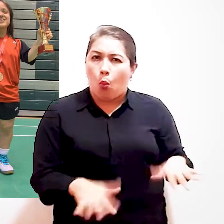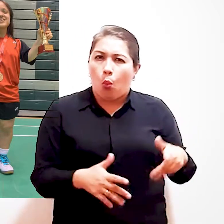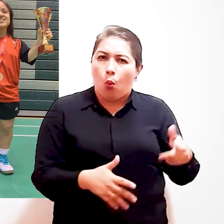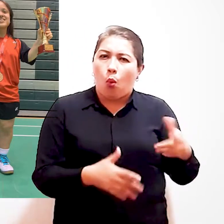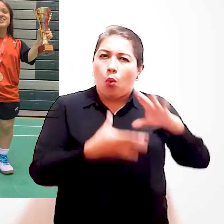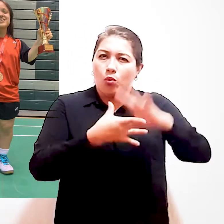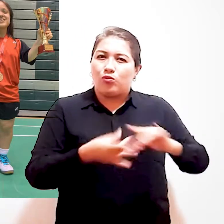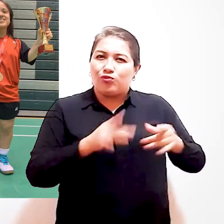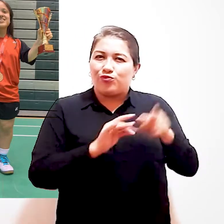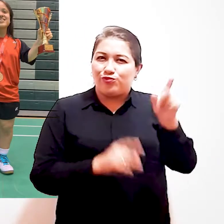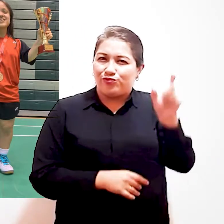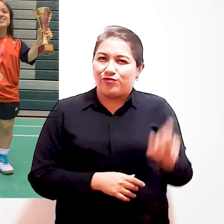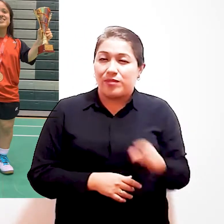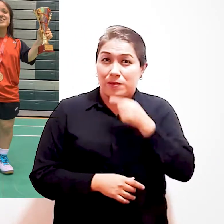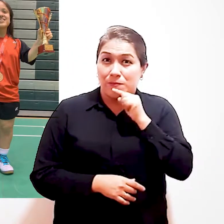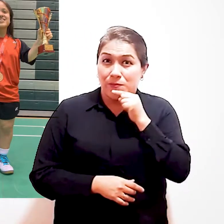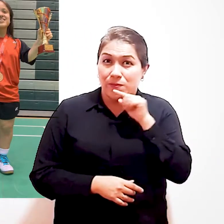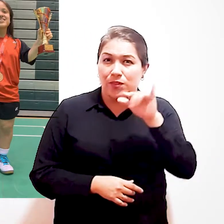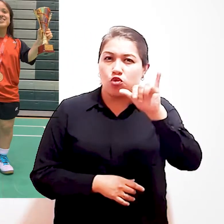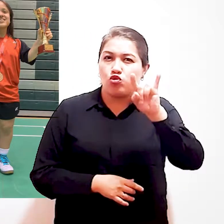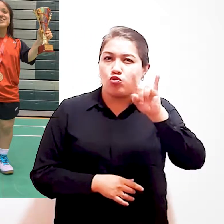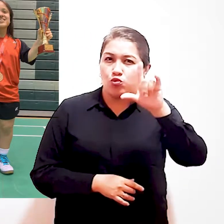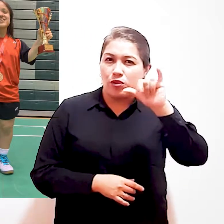nos cuenta su increíble historia